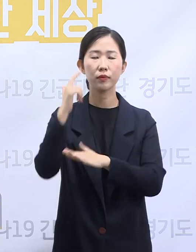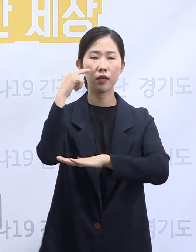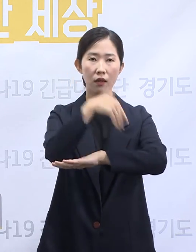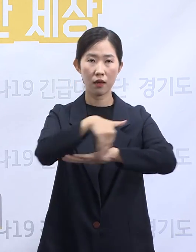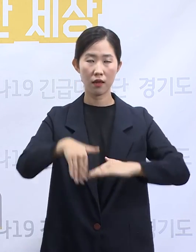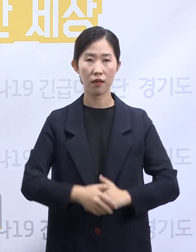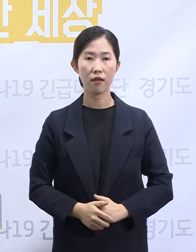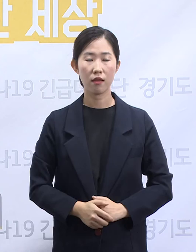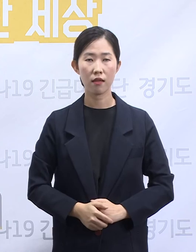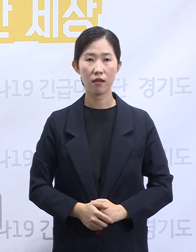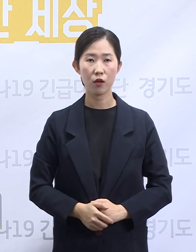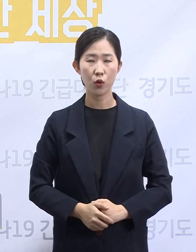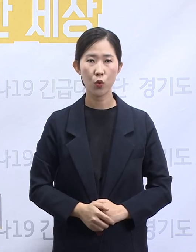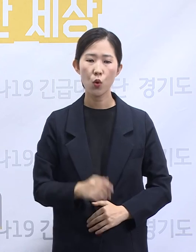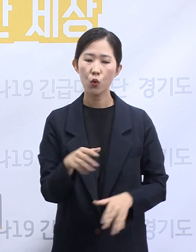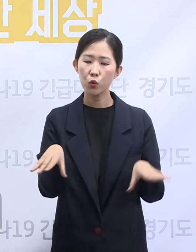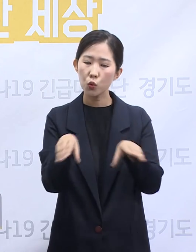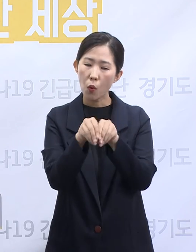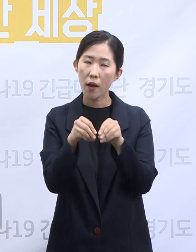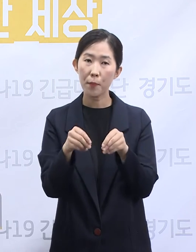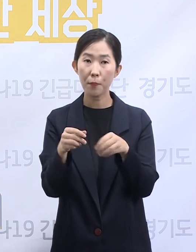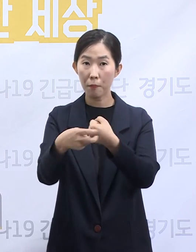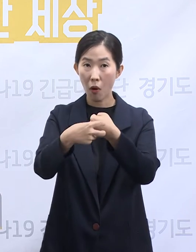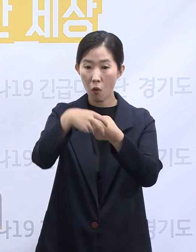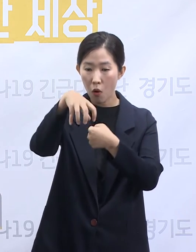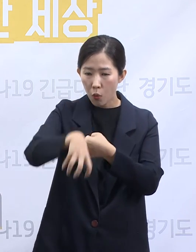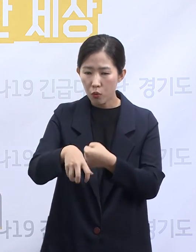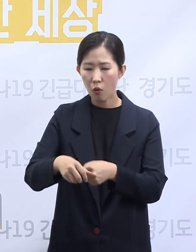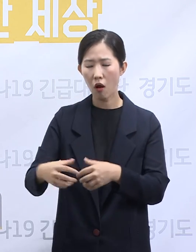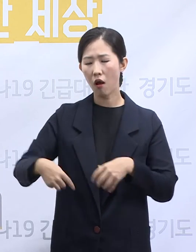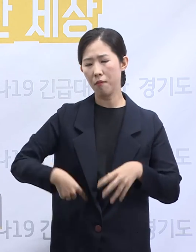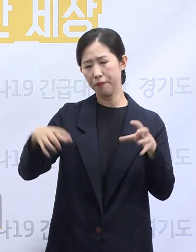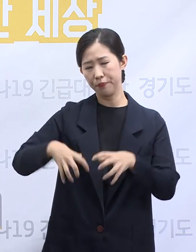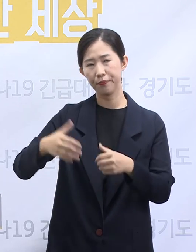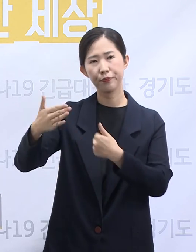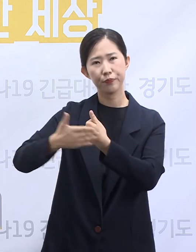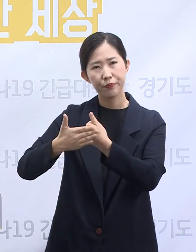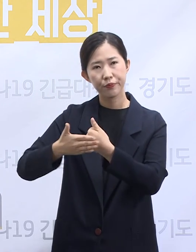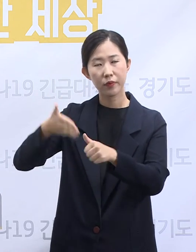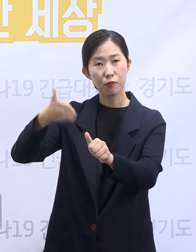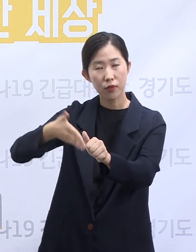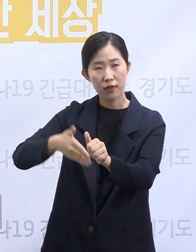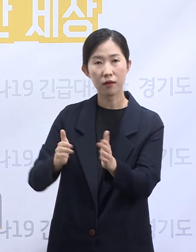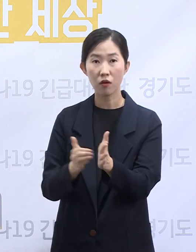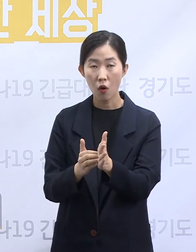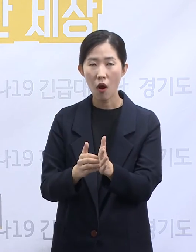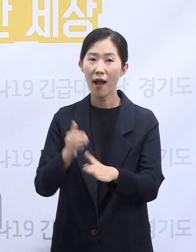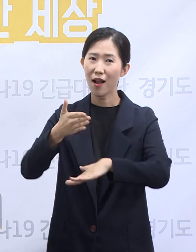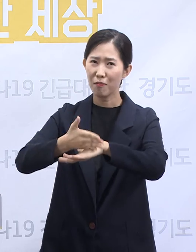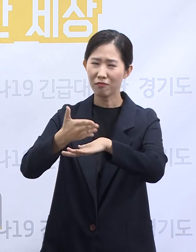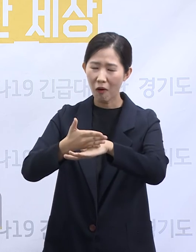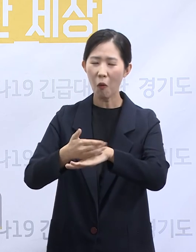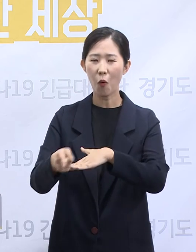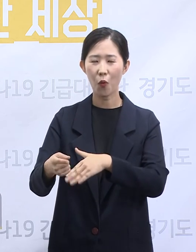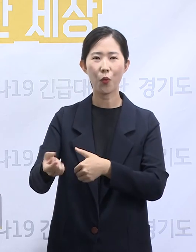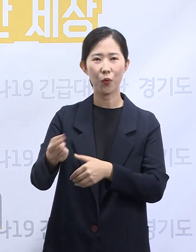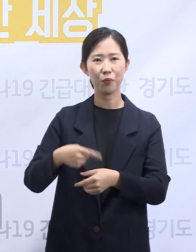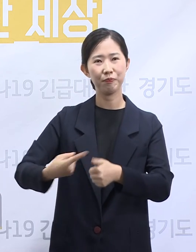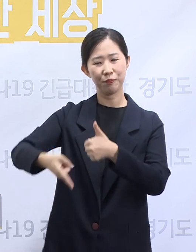상급종합병원보다 규모가 작은 종합병원들에도 이미 협력 요청을 드렸으며 감사하기로 이에 응답한 병원들이 있습니다.